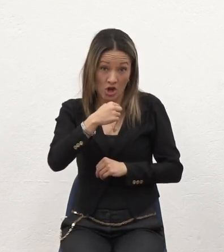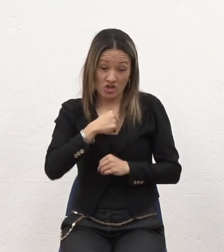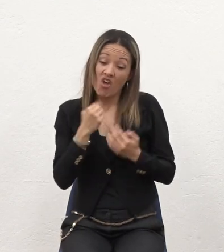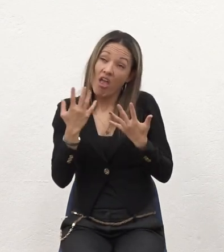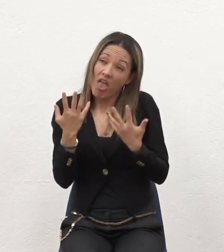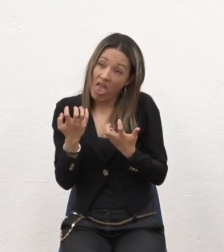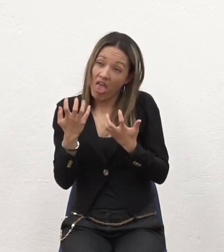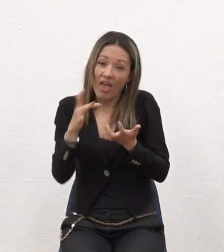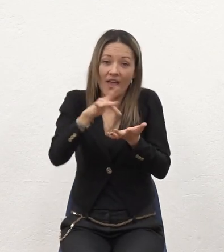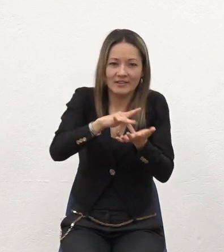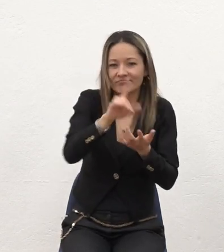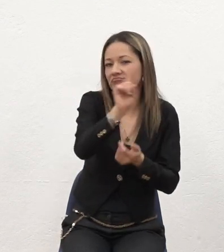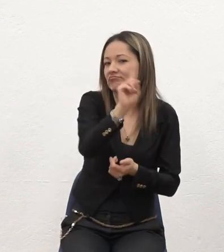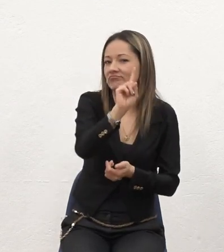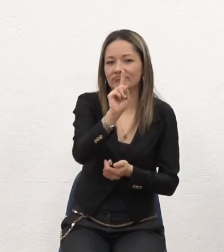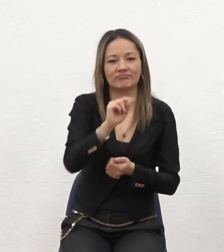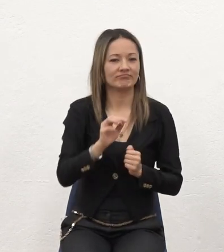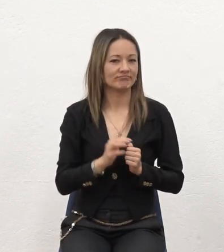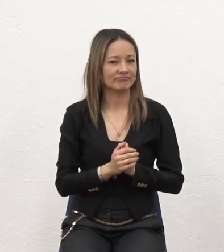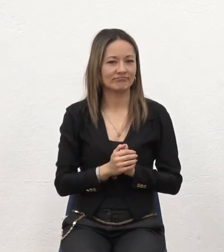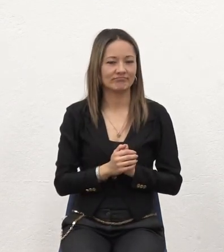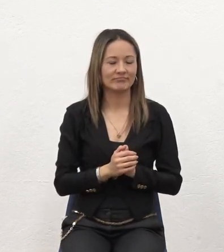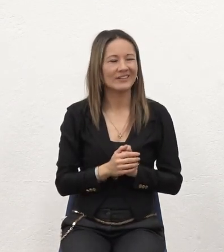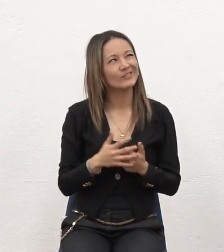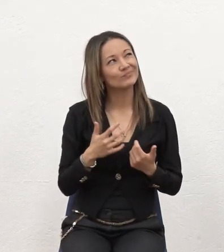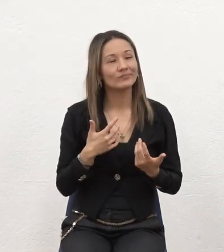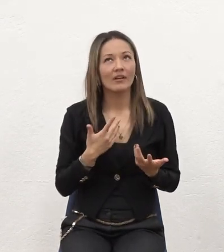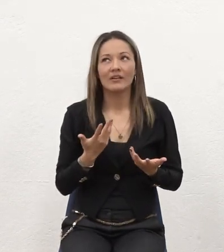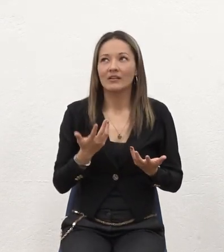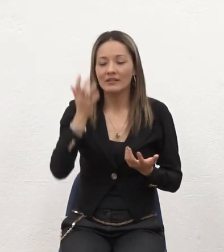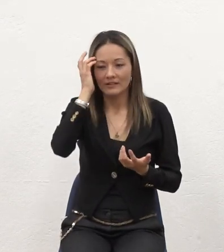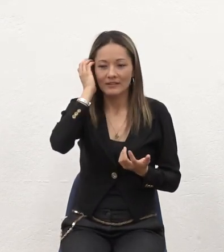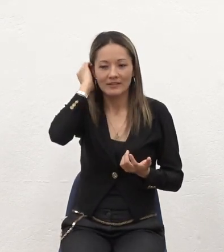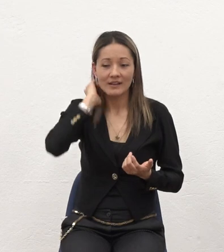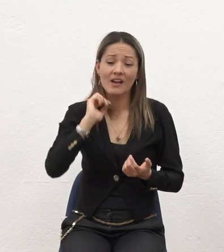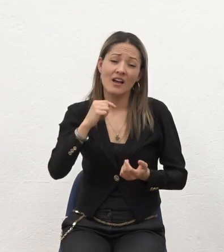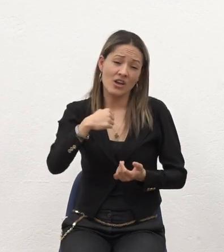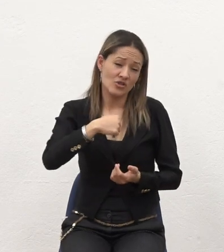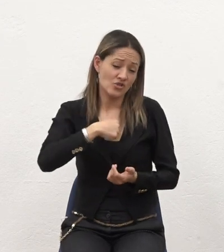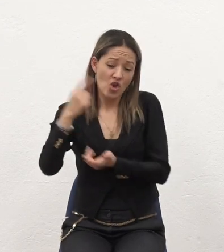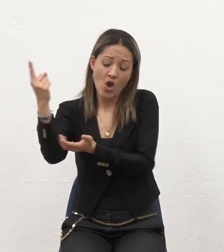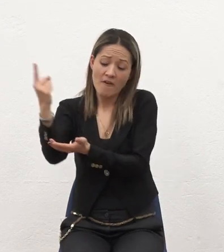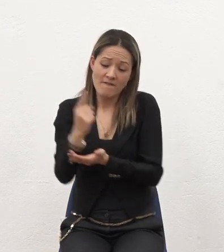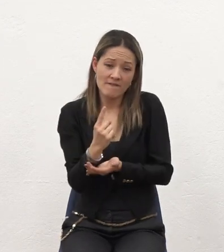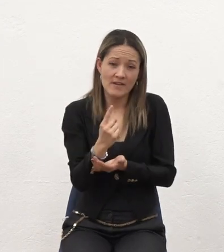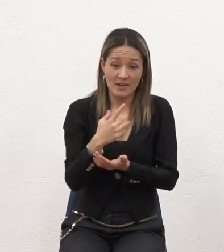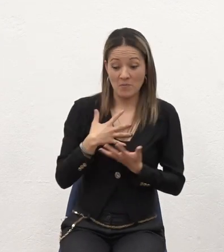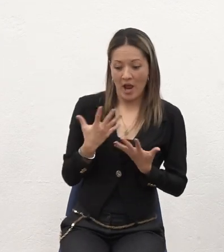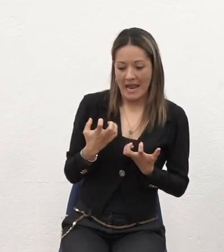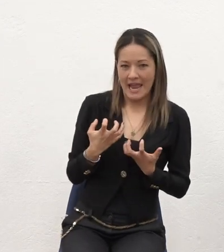propia Ahí sí Yo no fui como El que dijo Yo no vine Yo vine porque quise A mí no me pagaron No A mí me